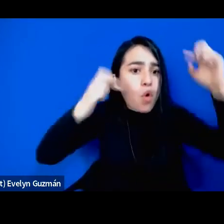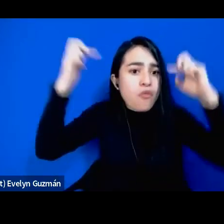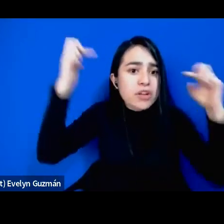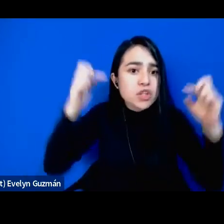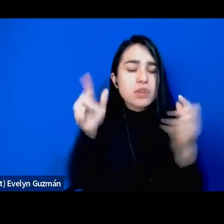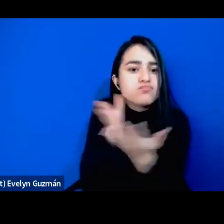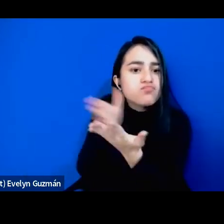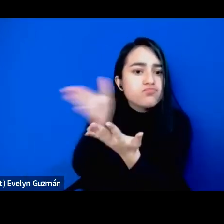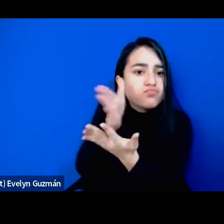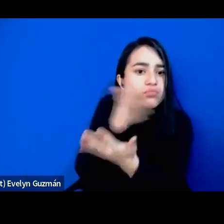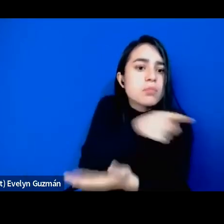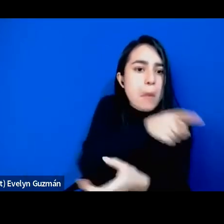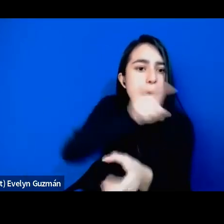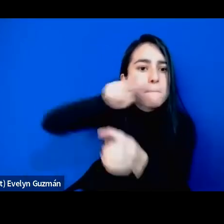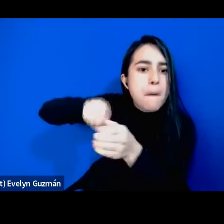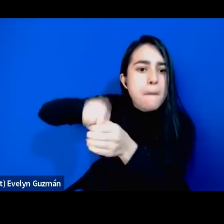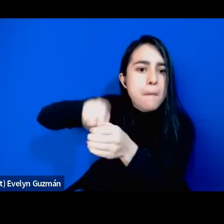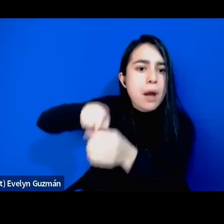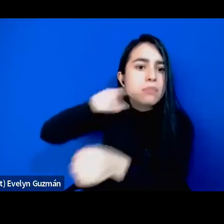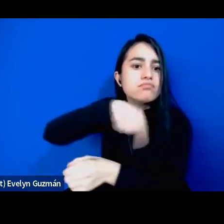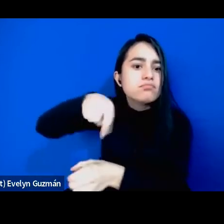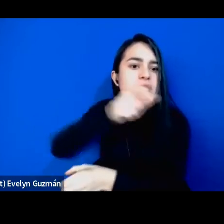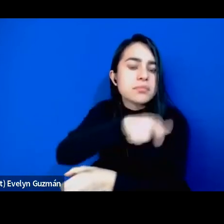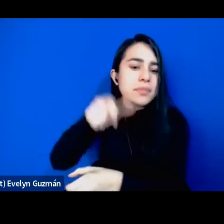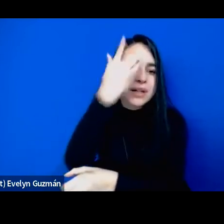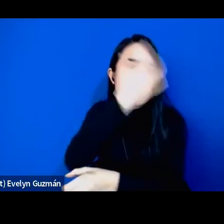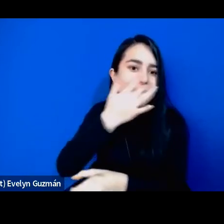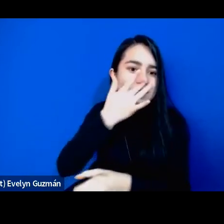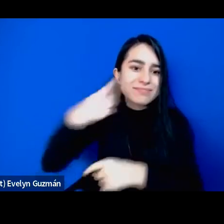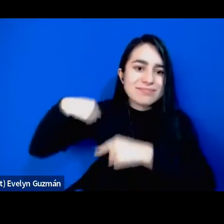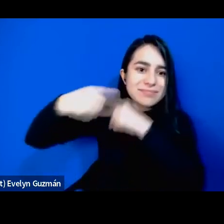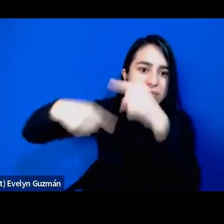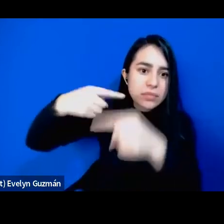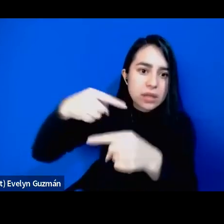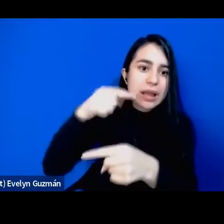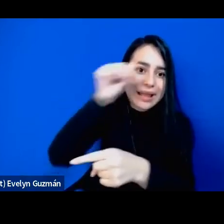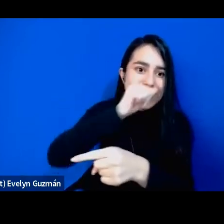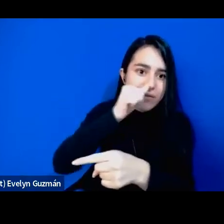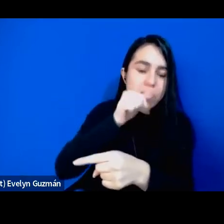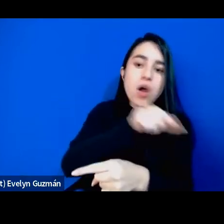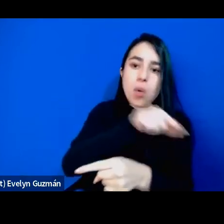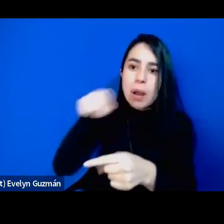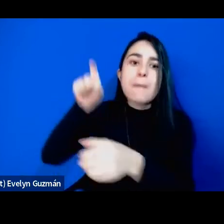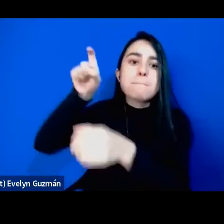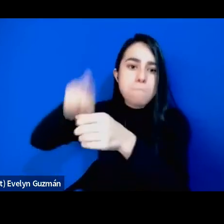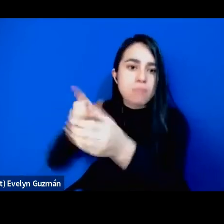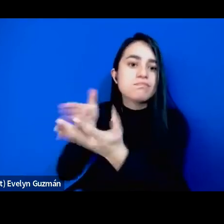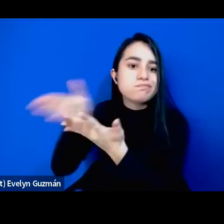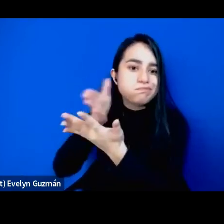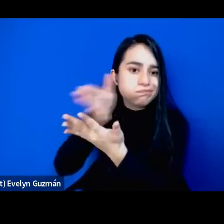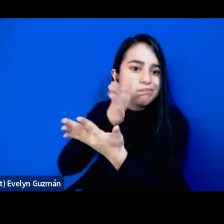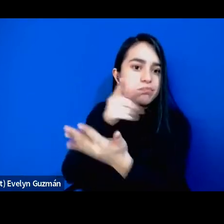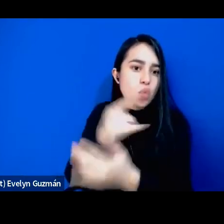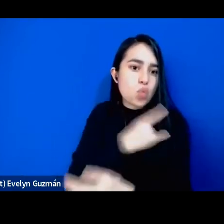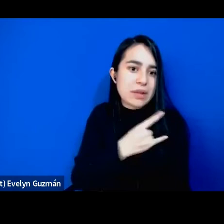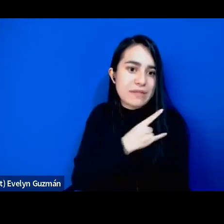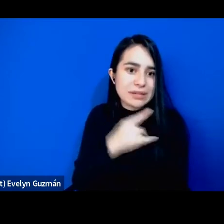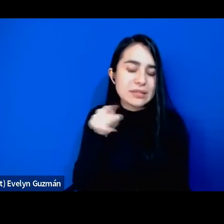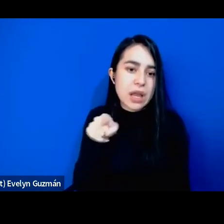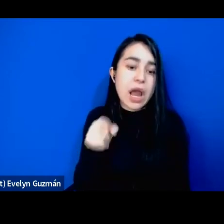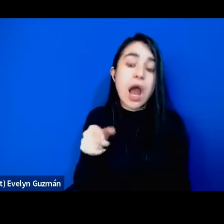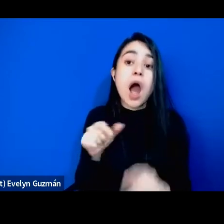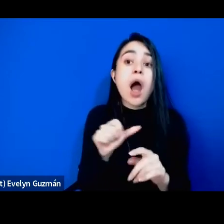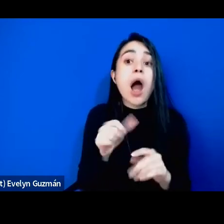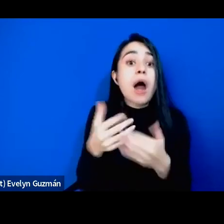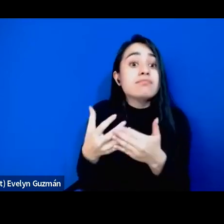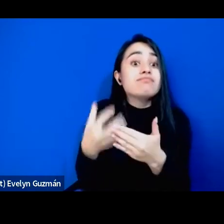con personas afrodescendientes, algo muy difícil, muy complicado en otros